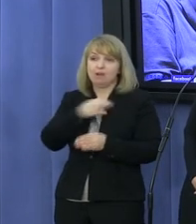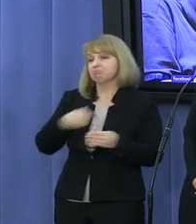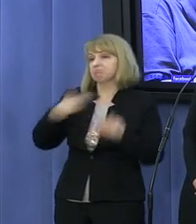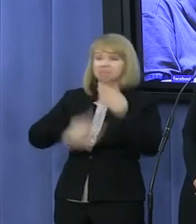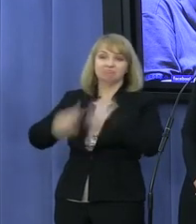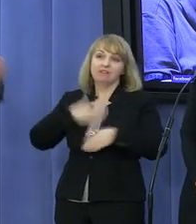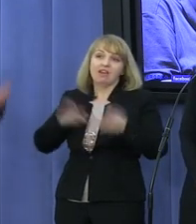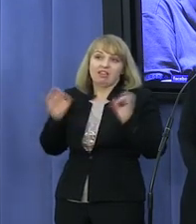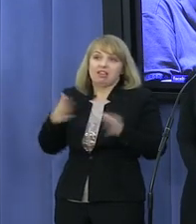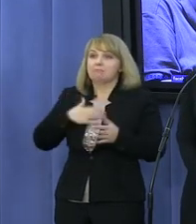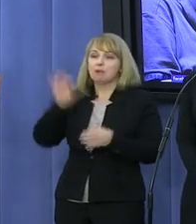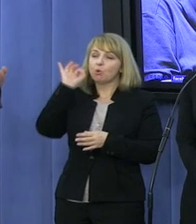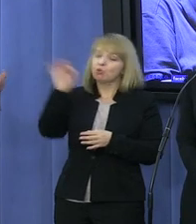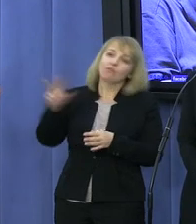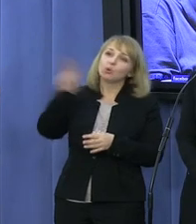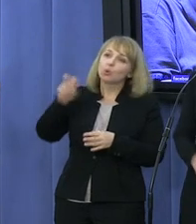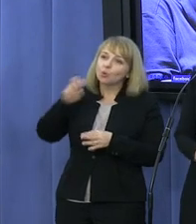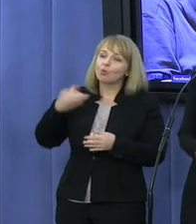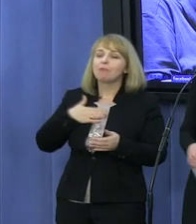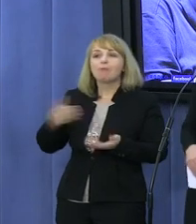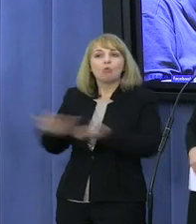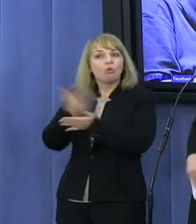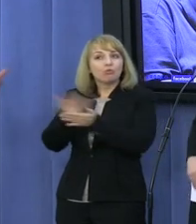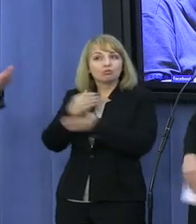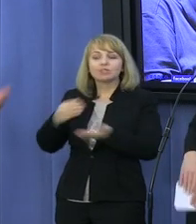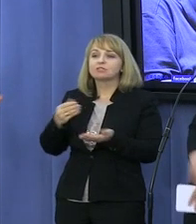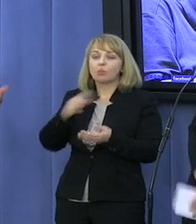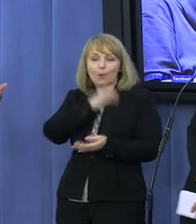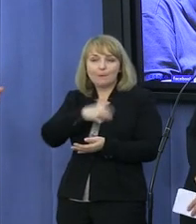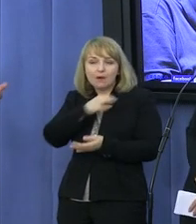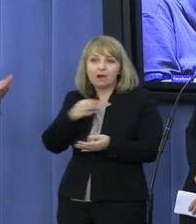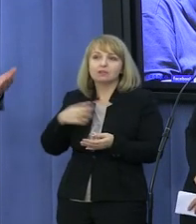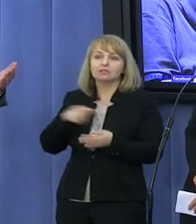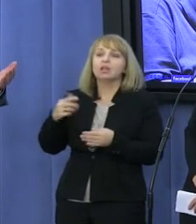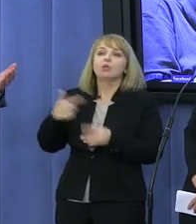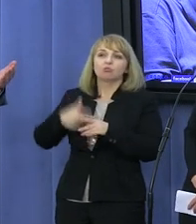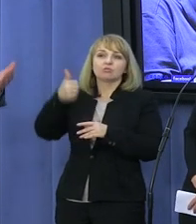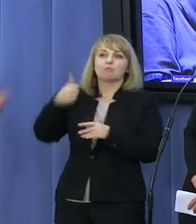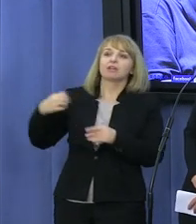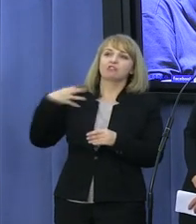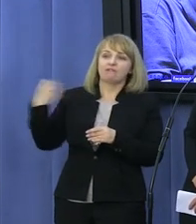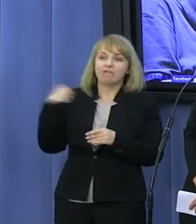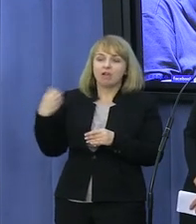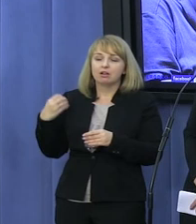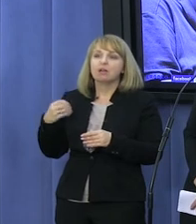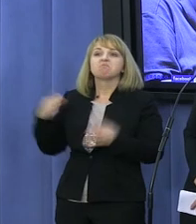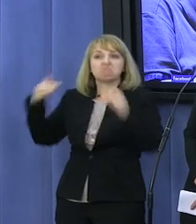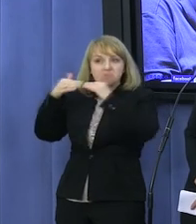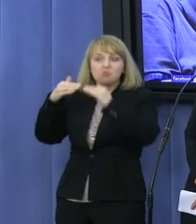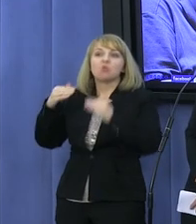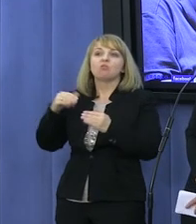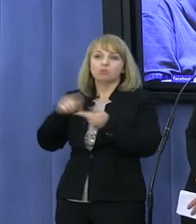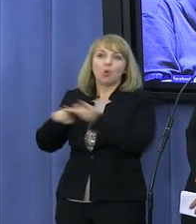temu mamy Twój ruch i mamy nowoczesne ugrupowanie na miarę XXI wieku i na miarę Unii Europejskiej.